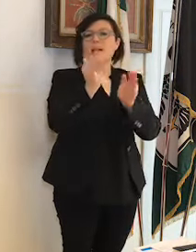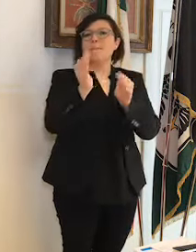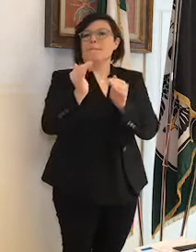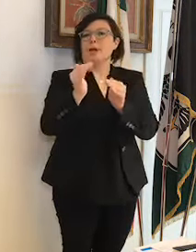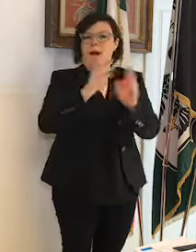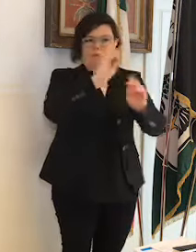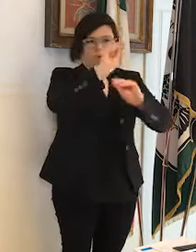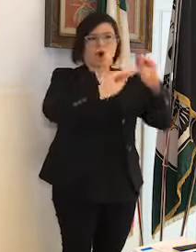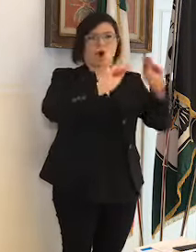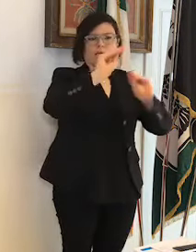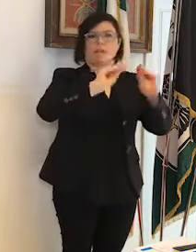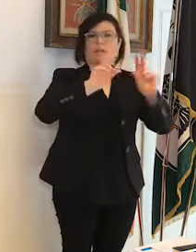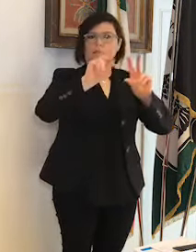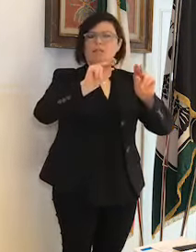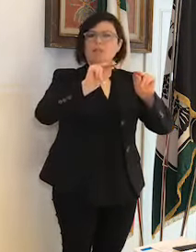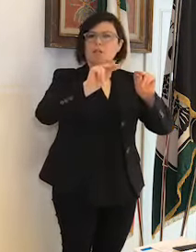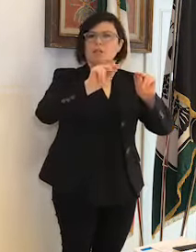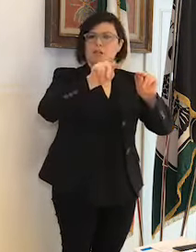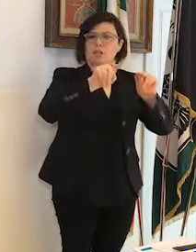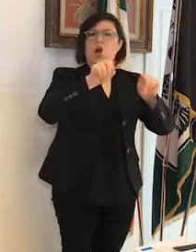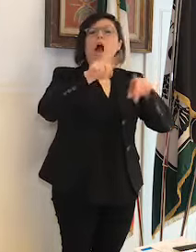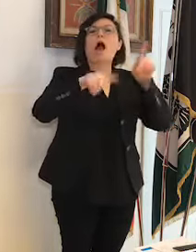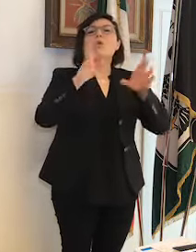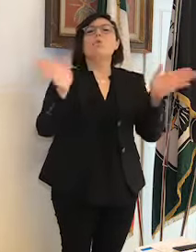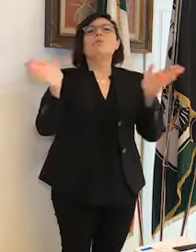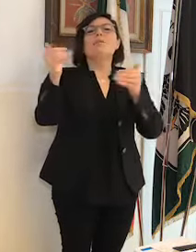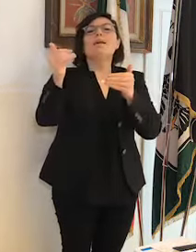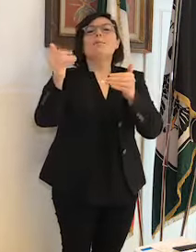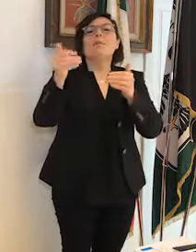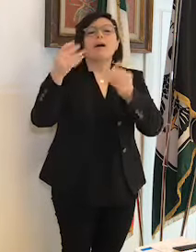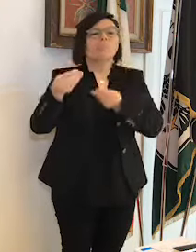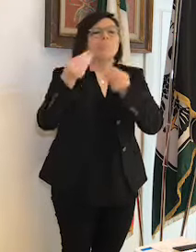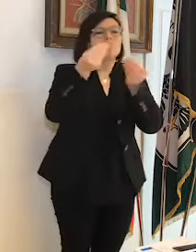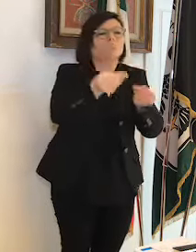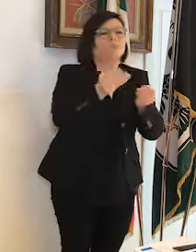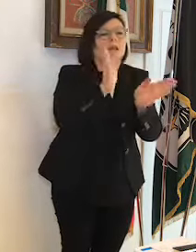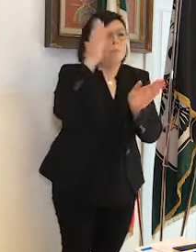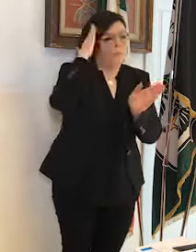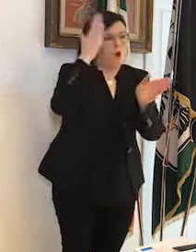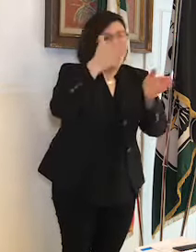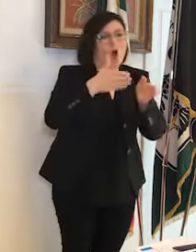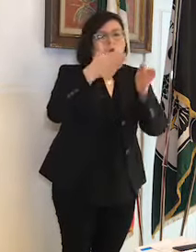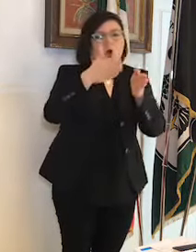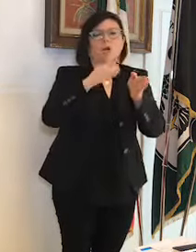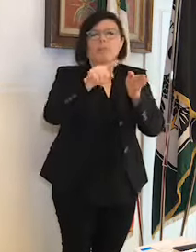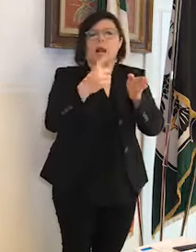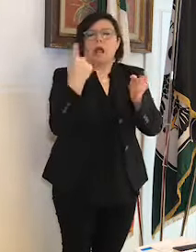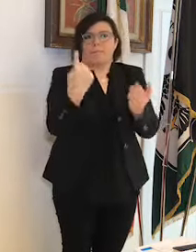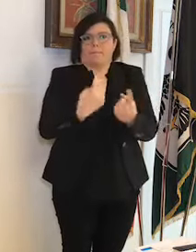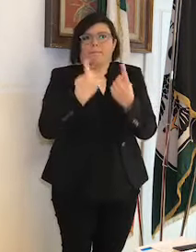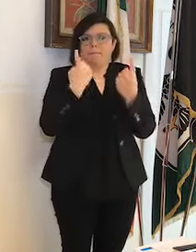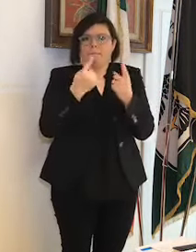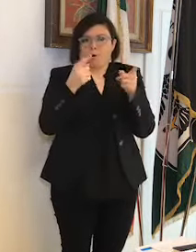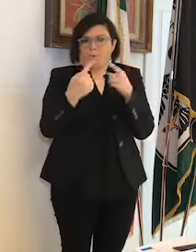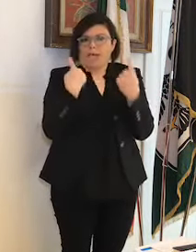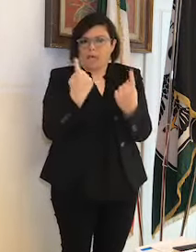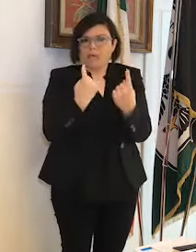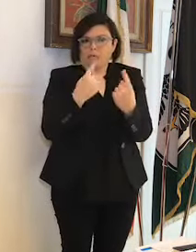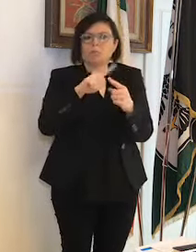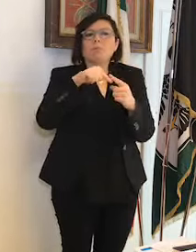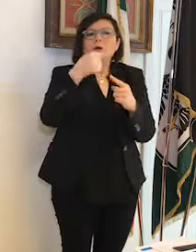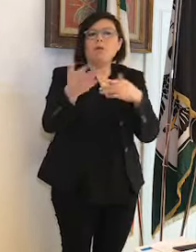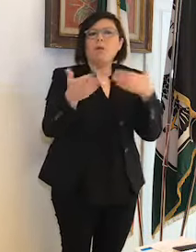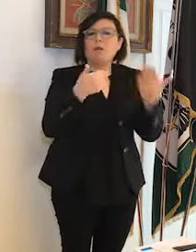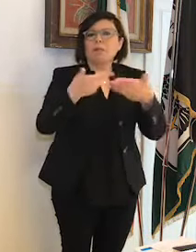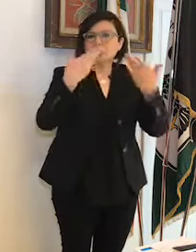reparti hanno ceduto dei posti letto, ma in maniera provvisoria, al termine dell'emergenza verranno ripristinati